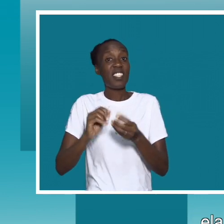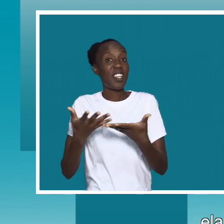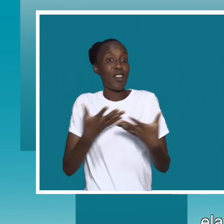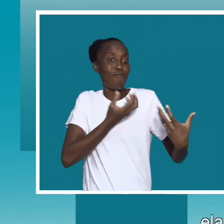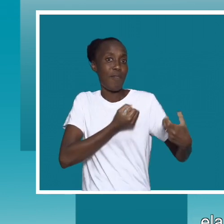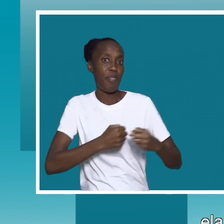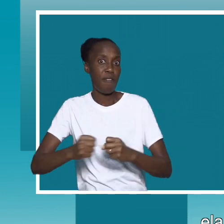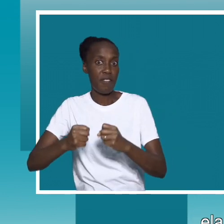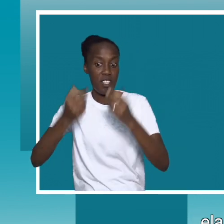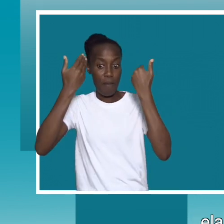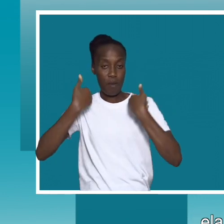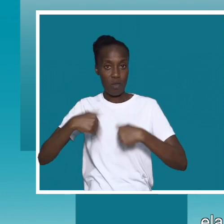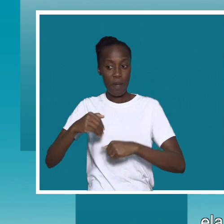me falou daquela importância